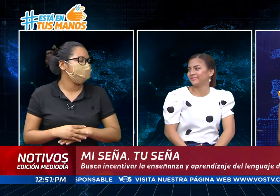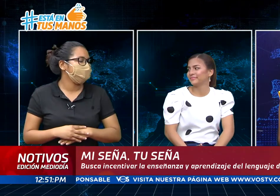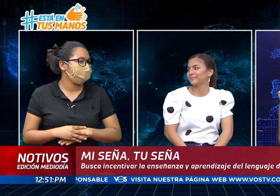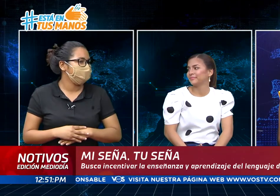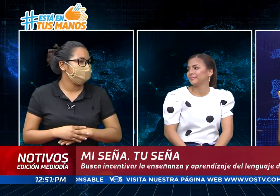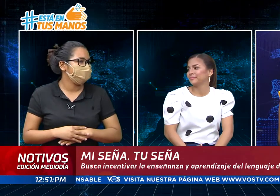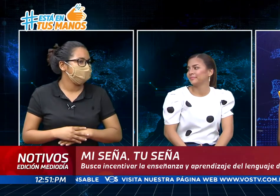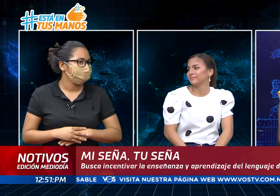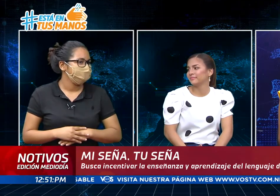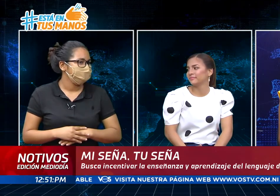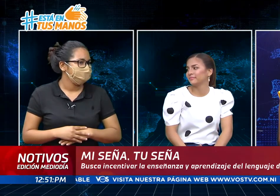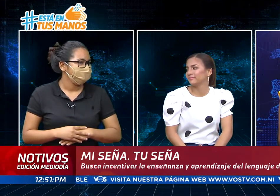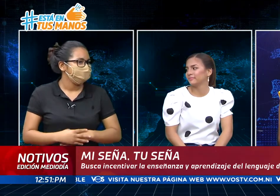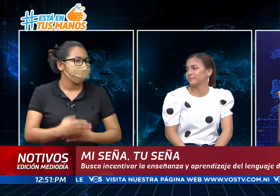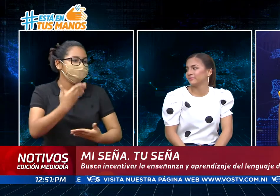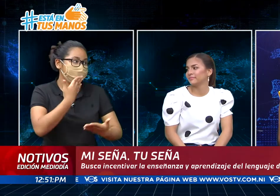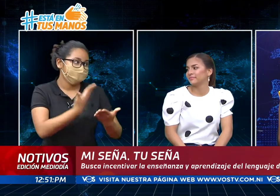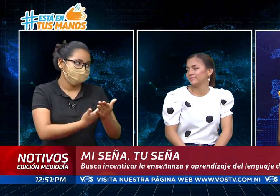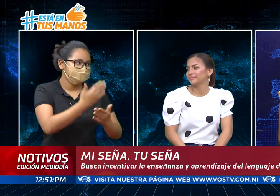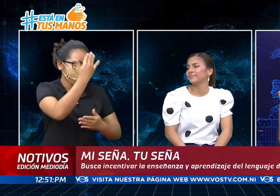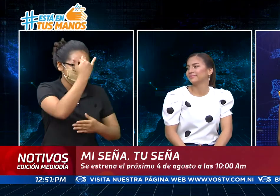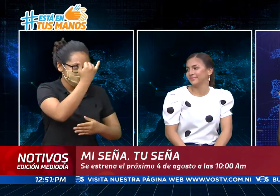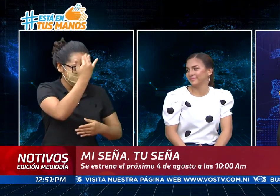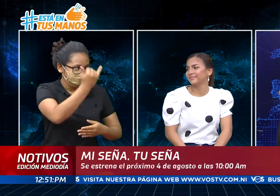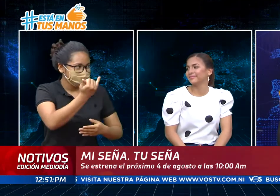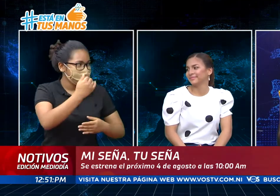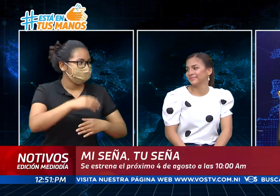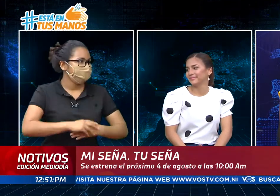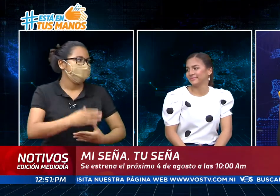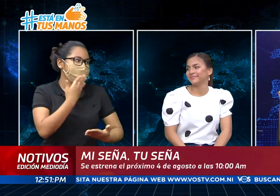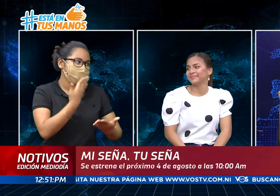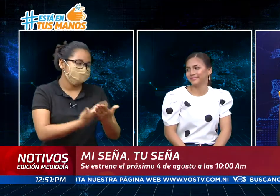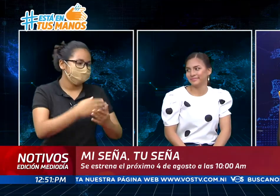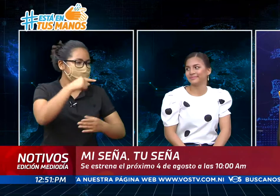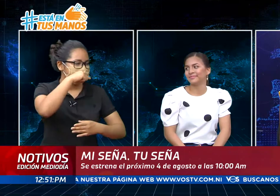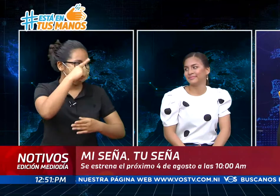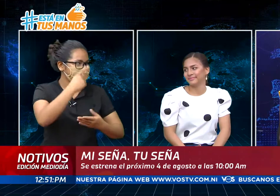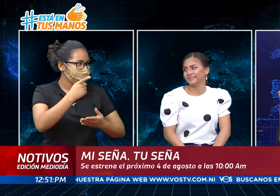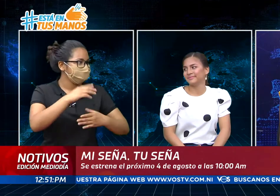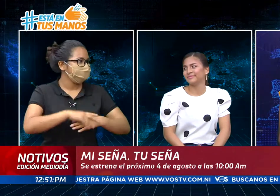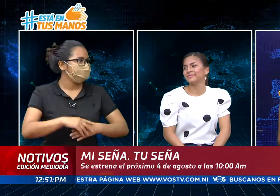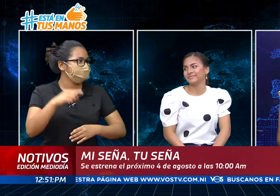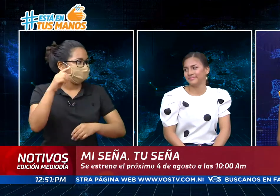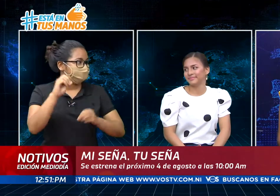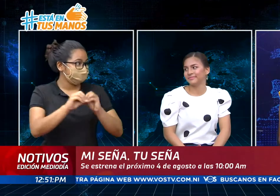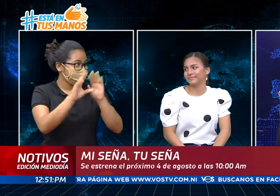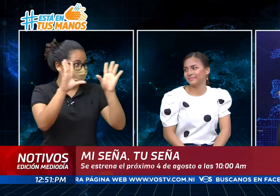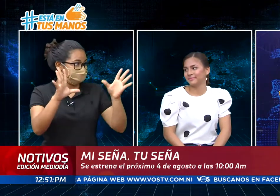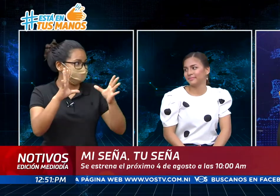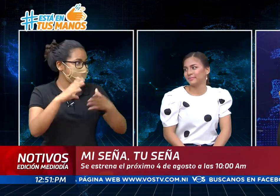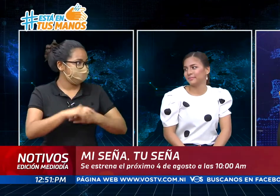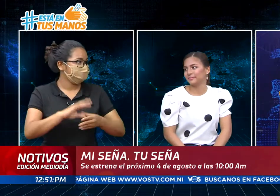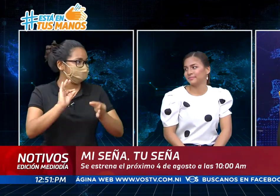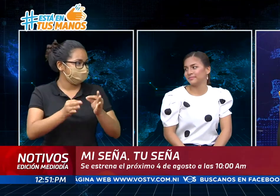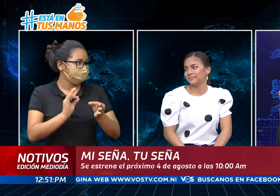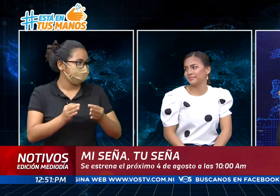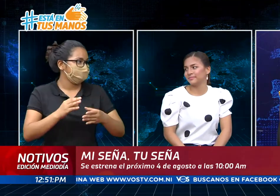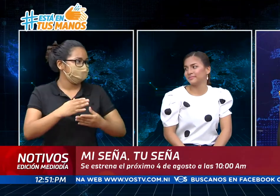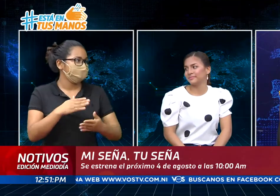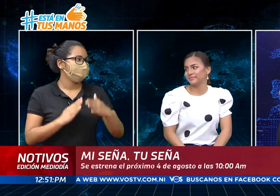lengua. Gracias, Indira, y también gracias, Maylin, que en esta mañana, en esta hora, ha sido intérprete. Vamos a una pausa comercial.